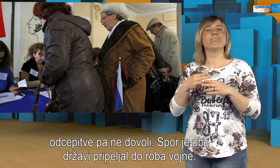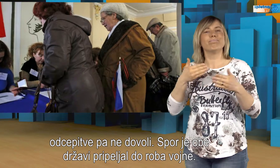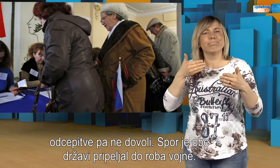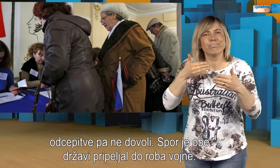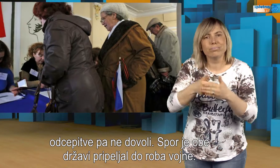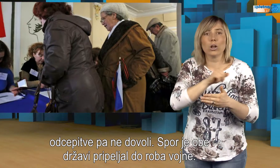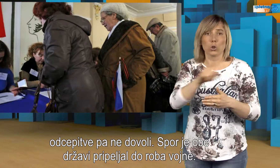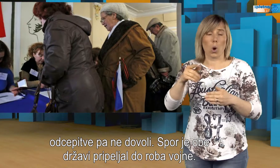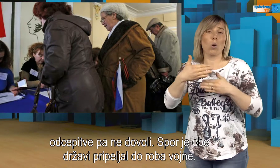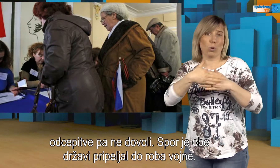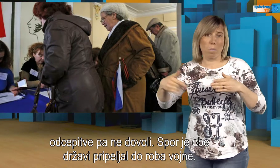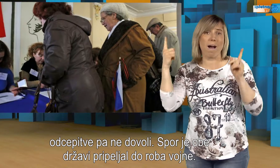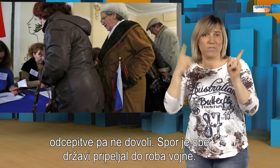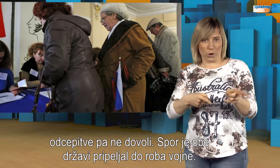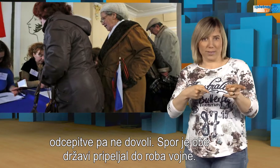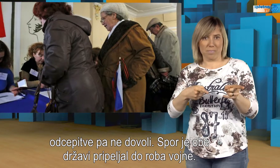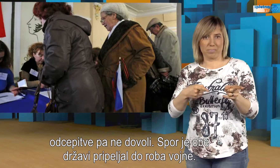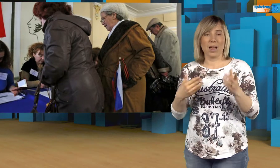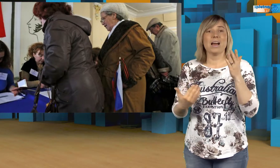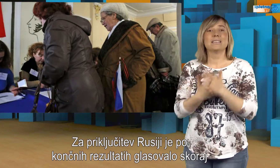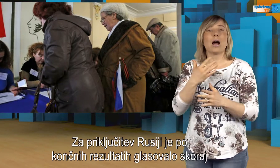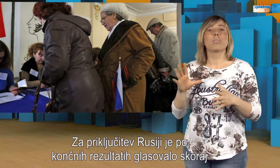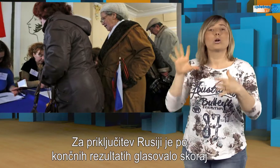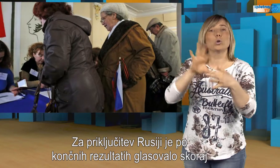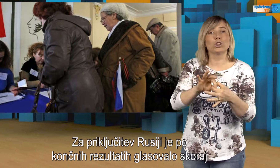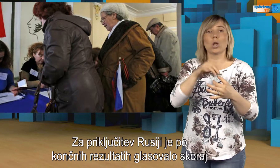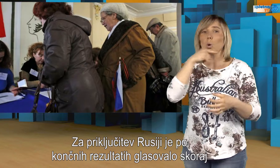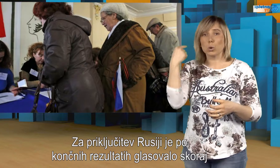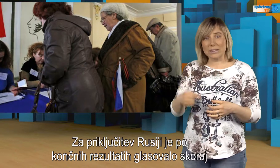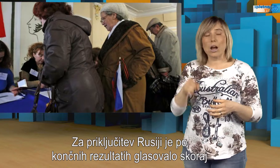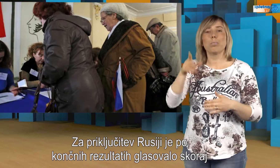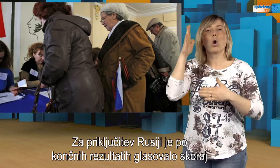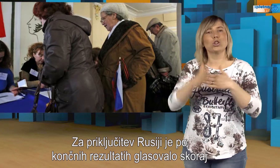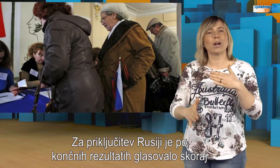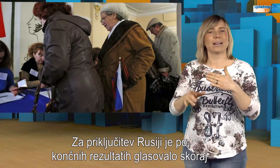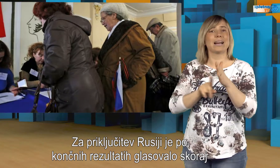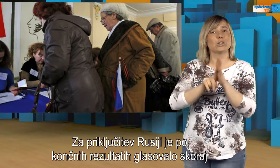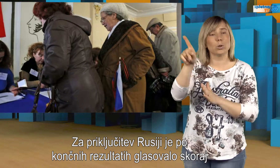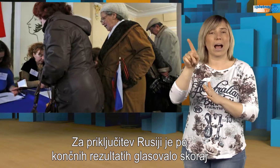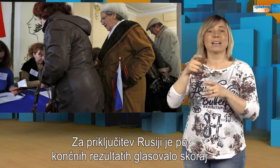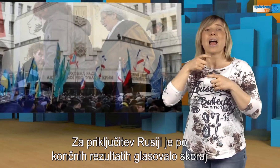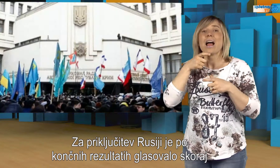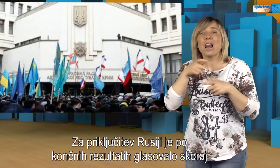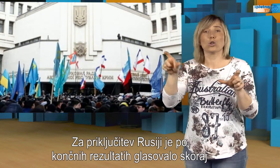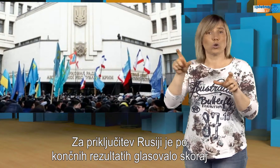roba vojne. Za priključitev v Rusiji je po končnih rezultatih glasovalo skoraj 97